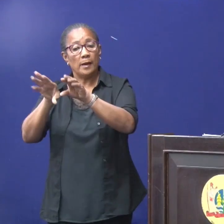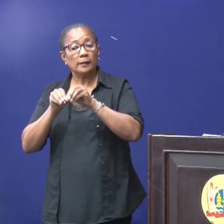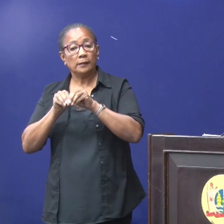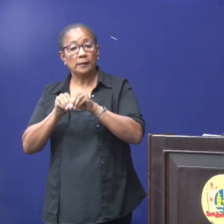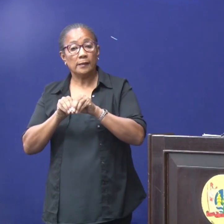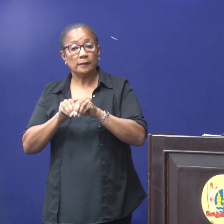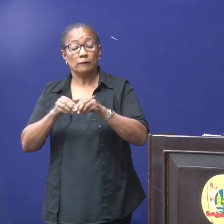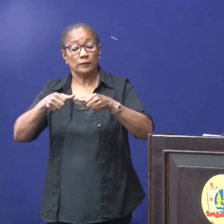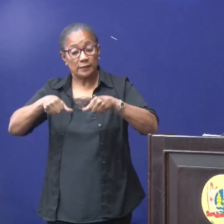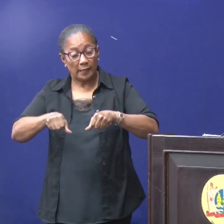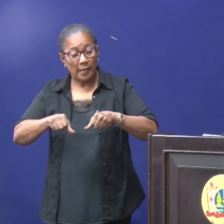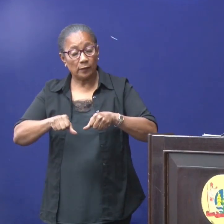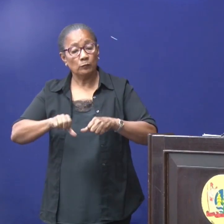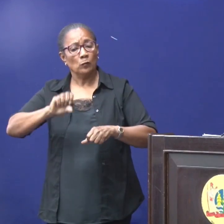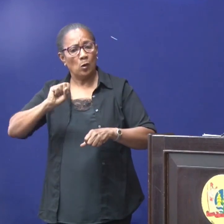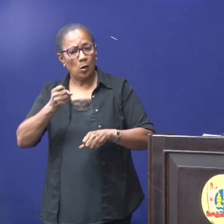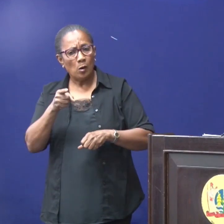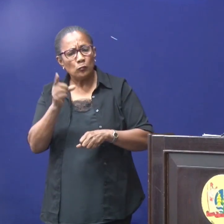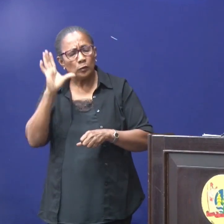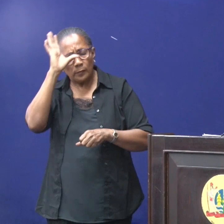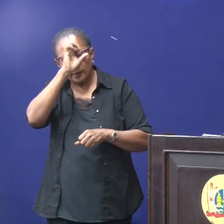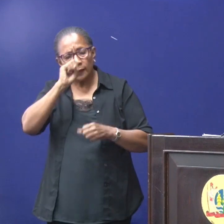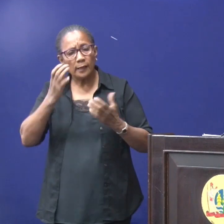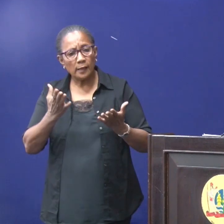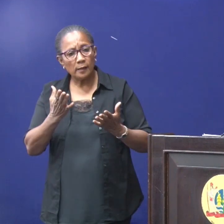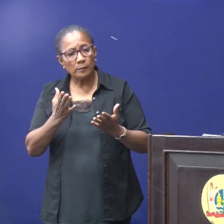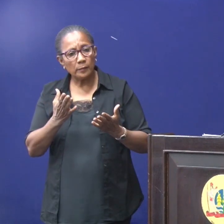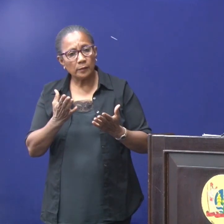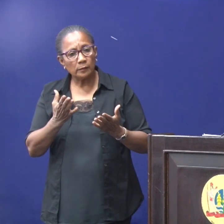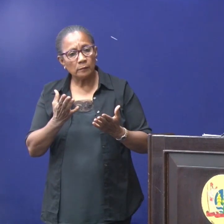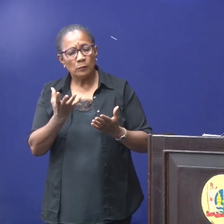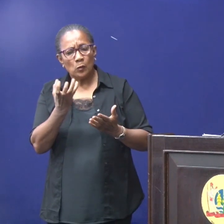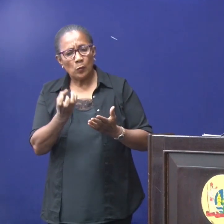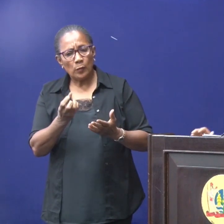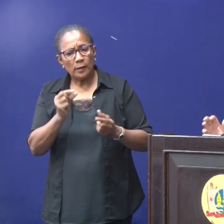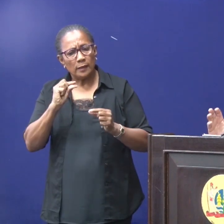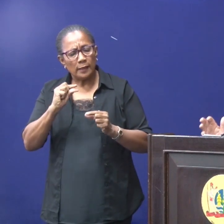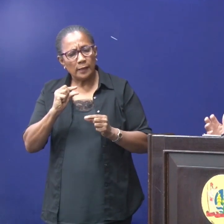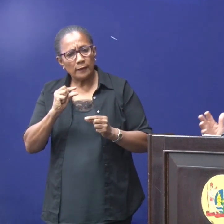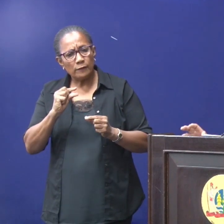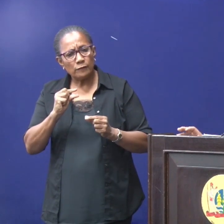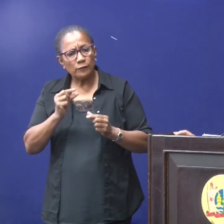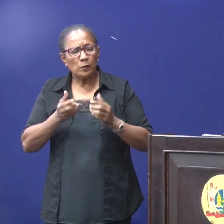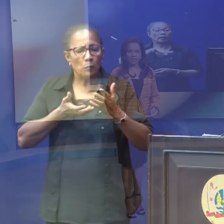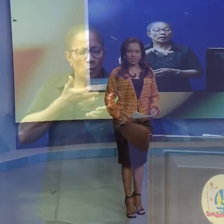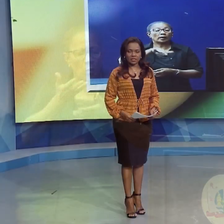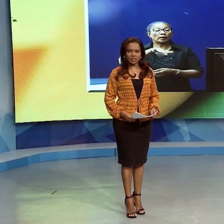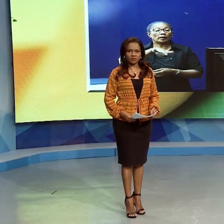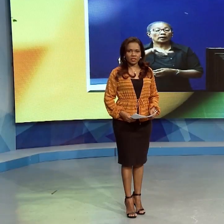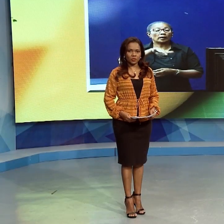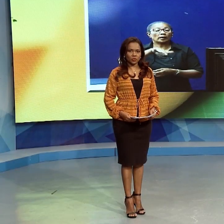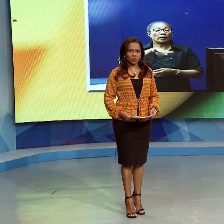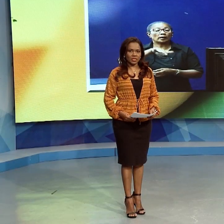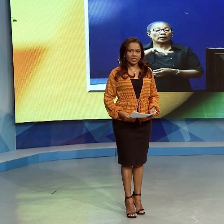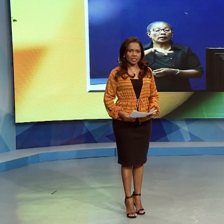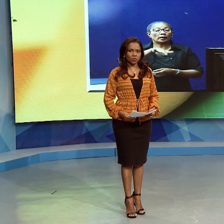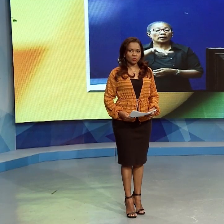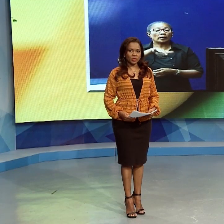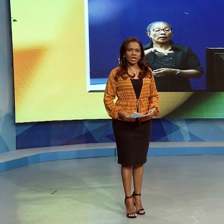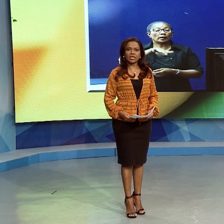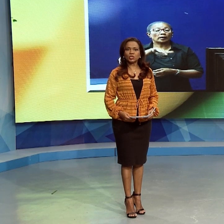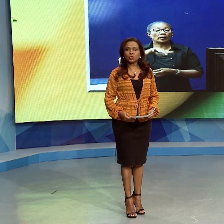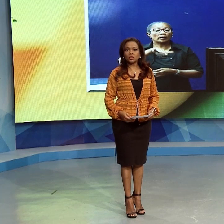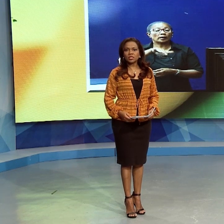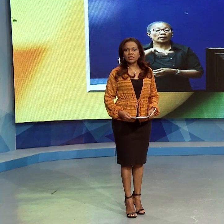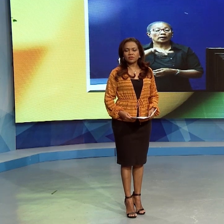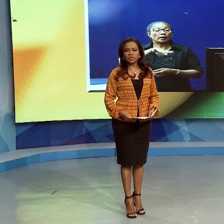Interferon Alpha 2B. De eerste lading zal op 5 april in Suriname zijn. SZF-directeur Rikki